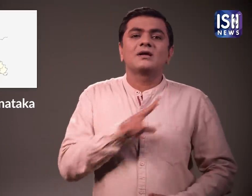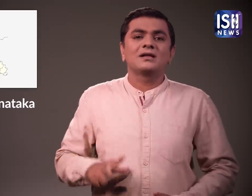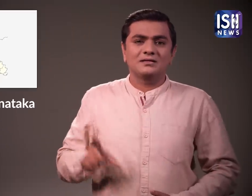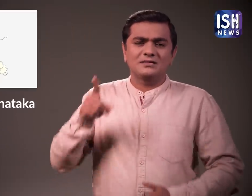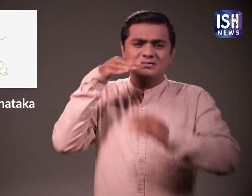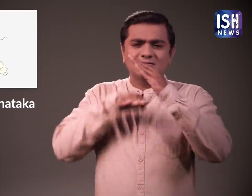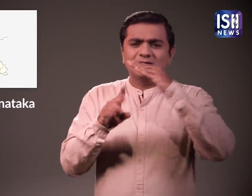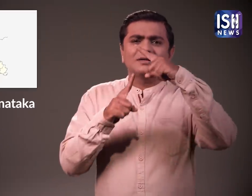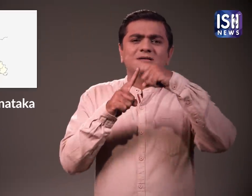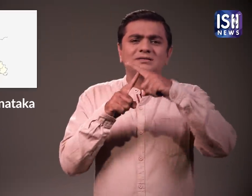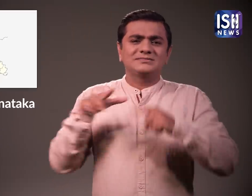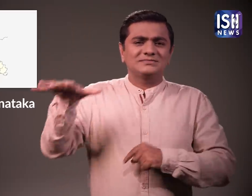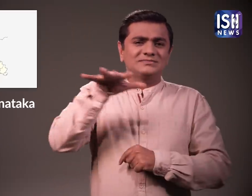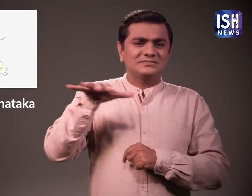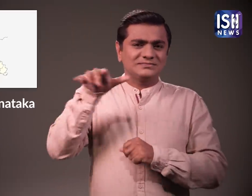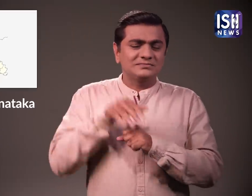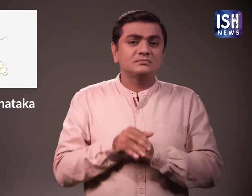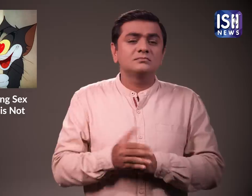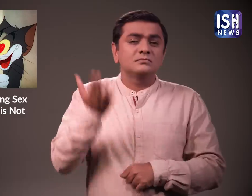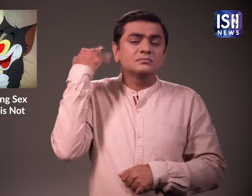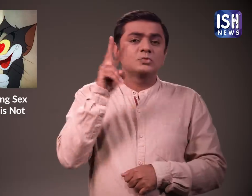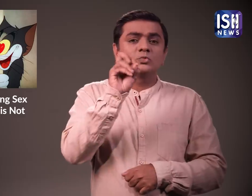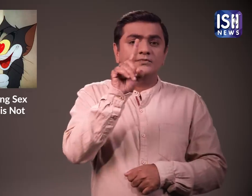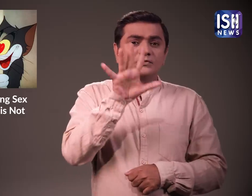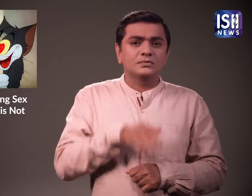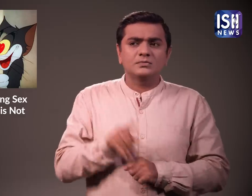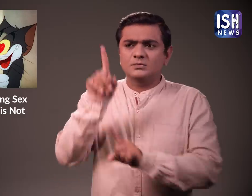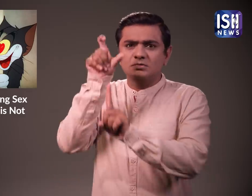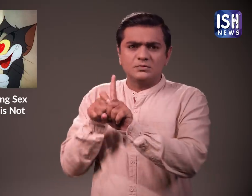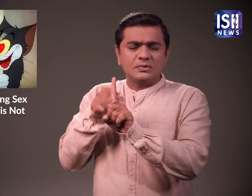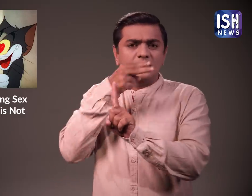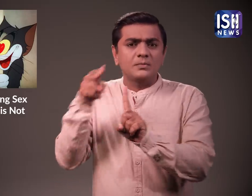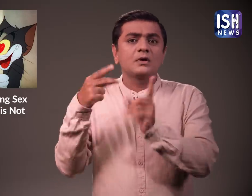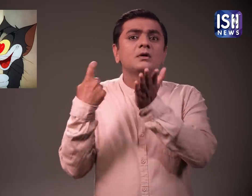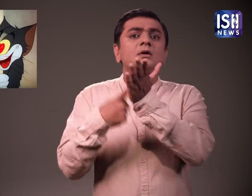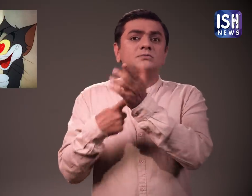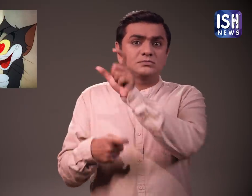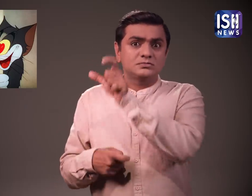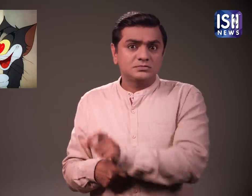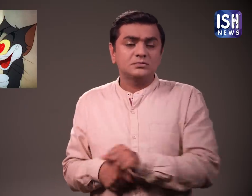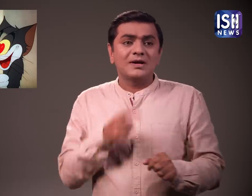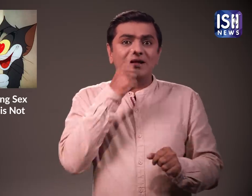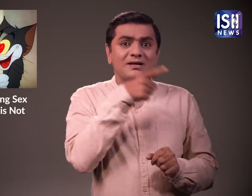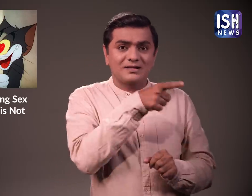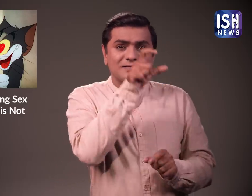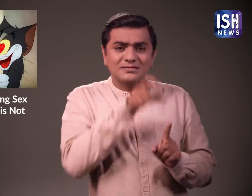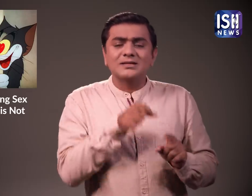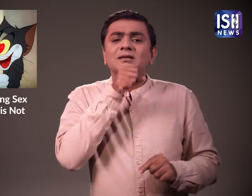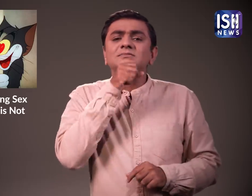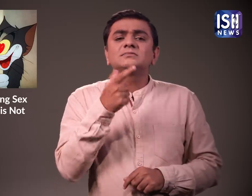करनाटक के तुमकुरो में 2015 में रंग राजु नाम के एक शक्स ने कम्प्यूटर क्लास से